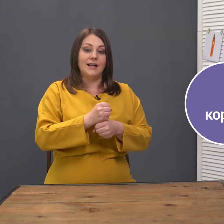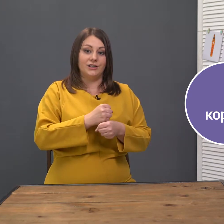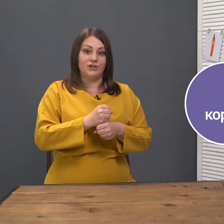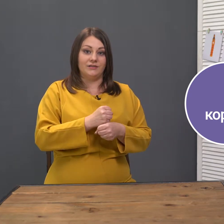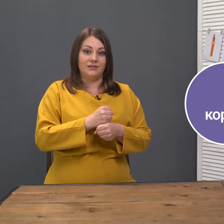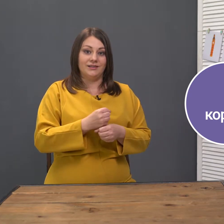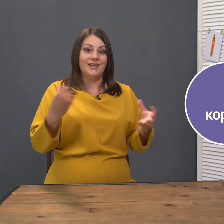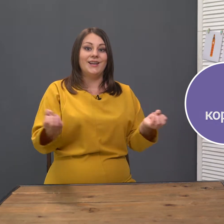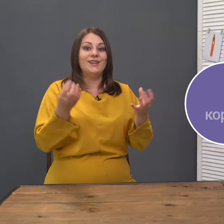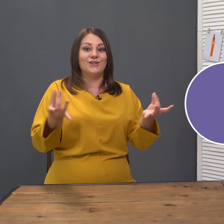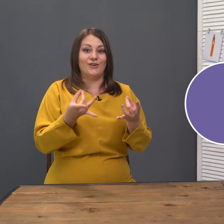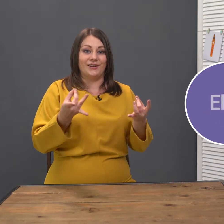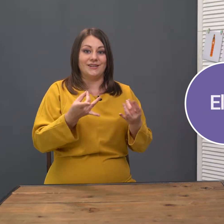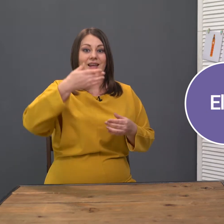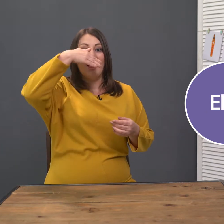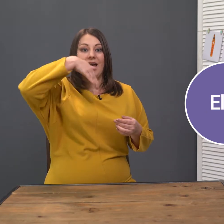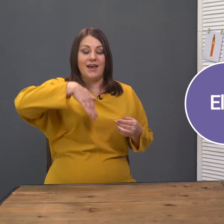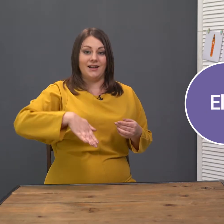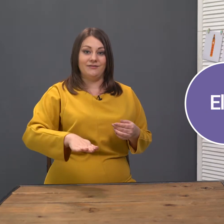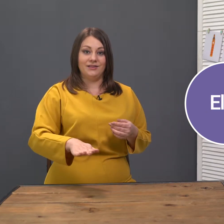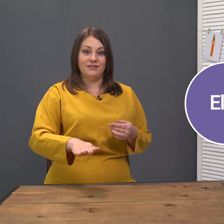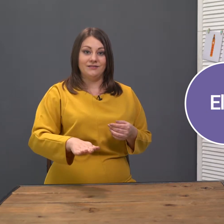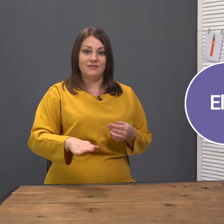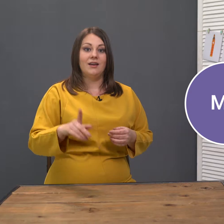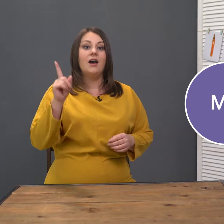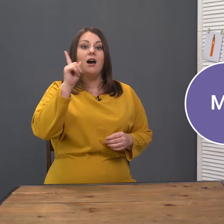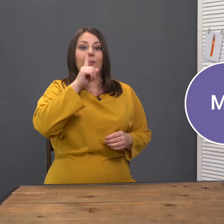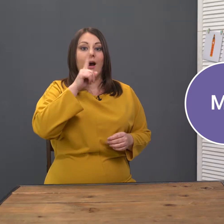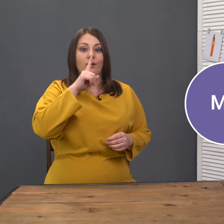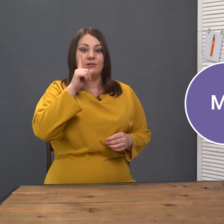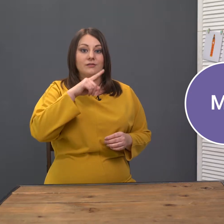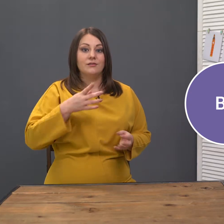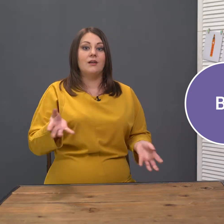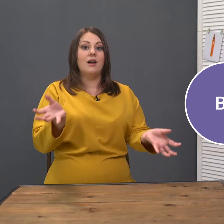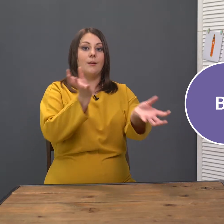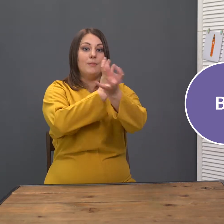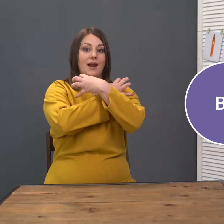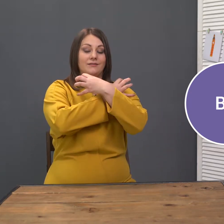Коричневый. И еще раз. Элефант. Маус. Бэр.